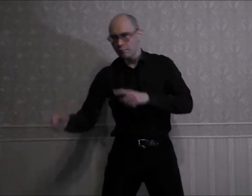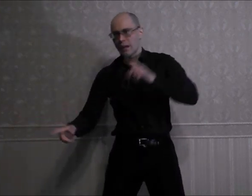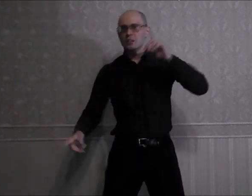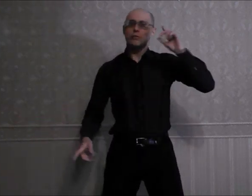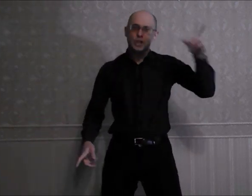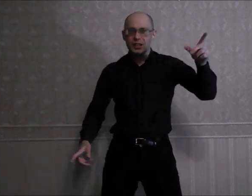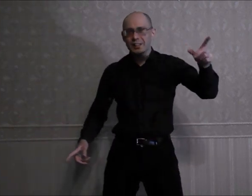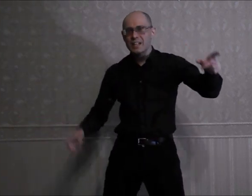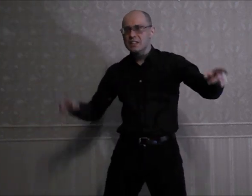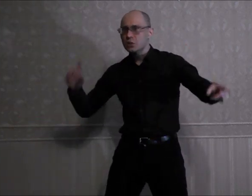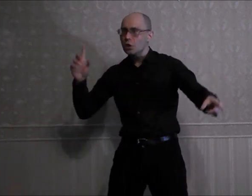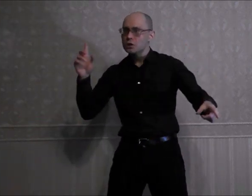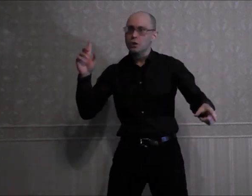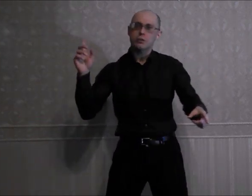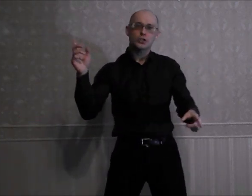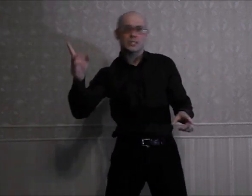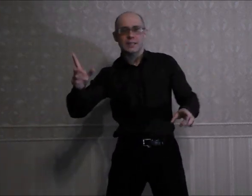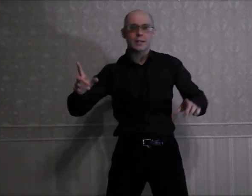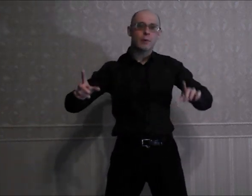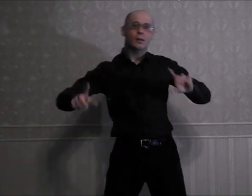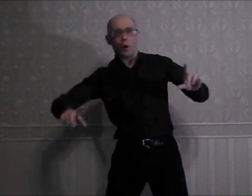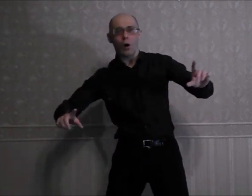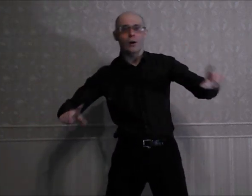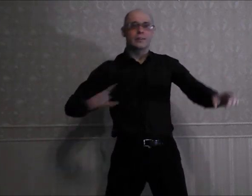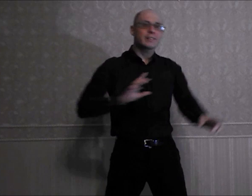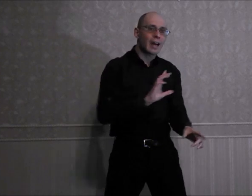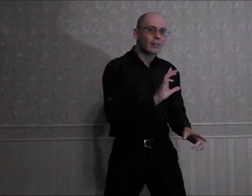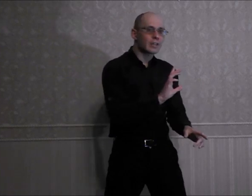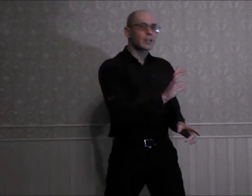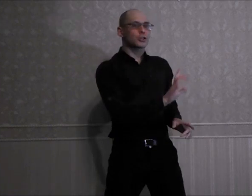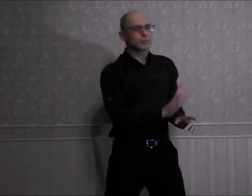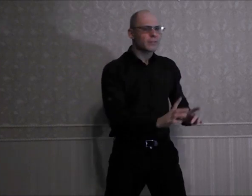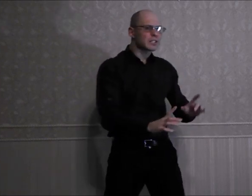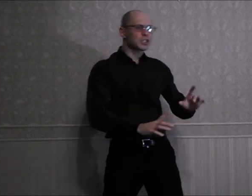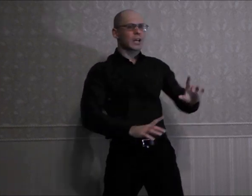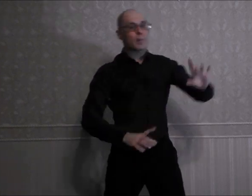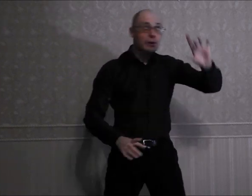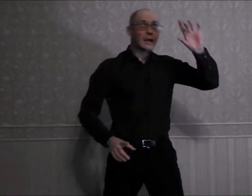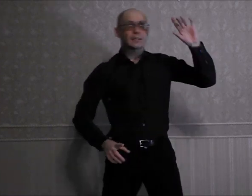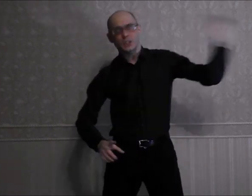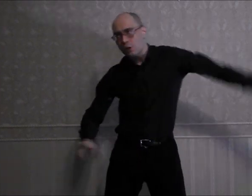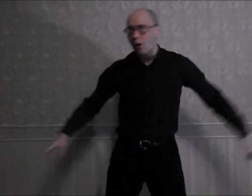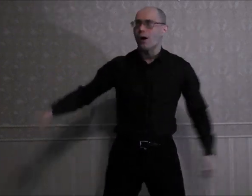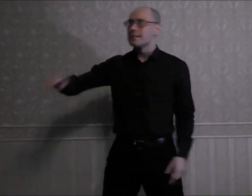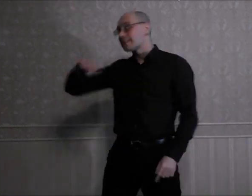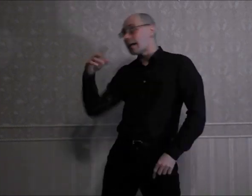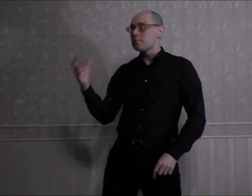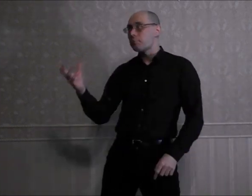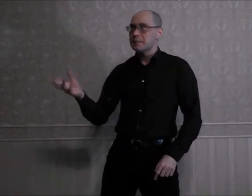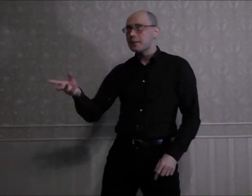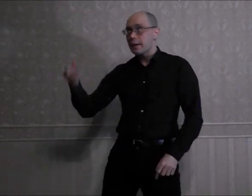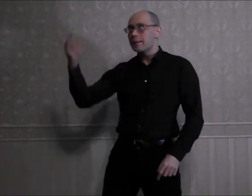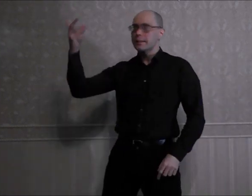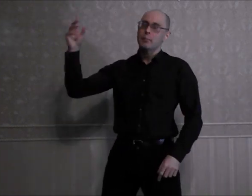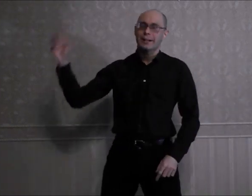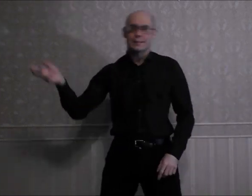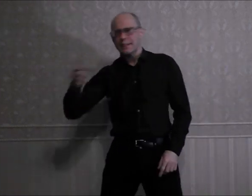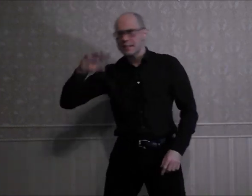Случилось то, что случиться не могло, недавно чудо в США произошло Стать президентом Калинтон не